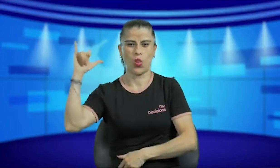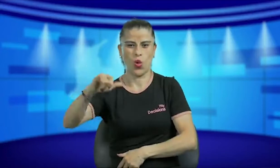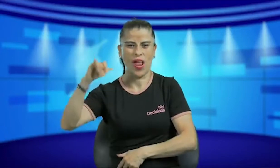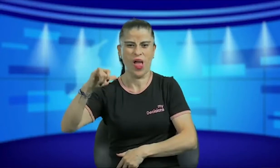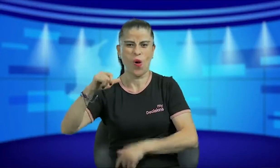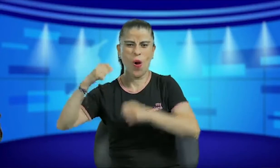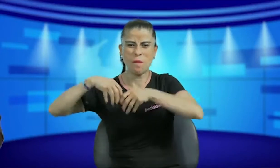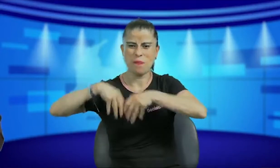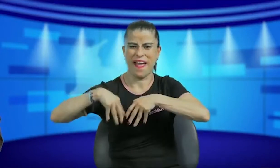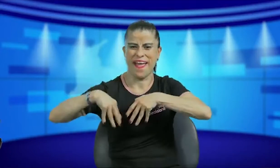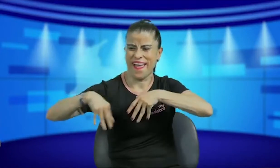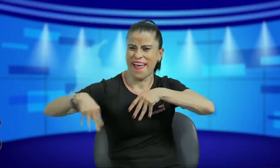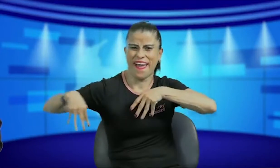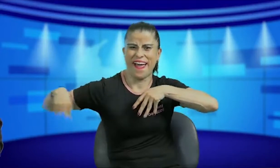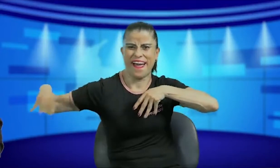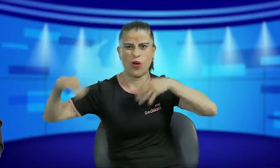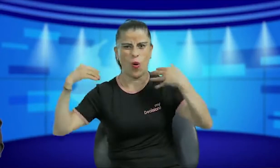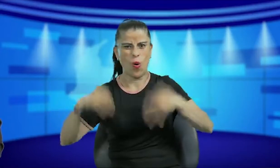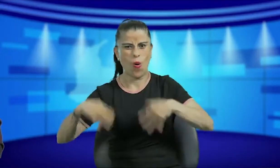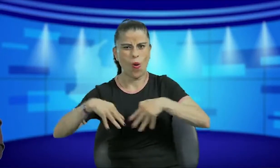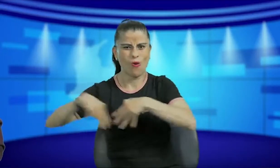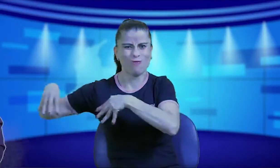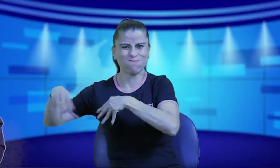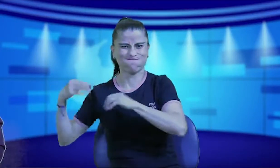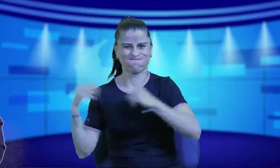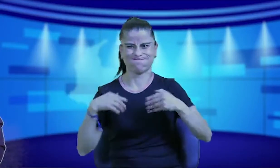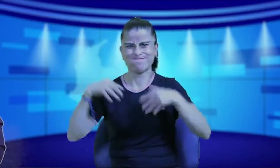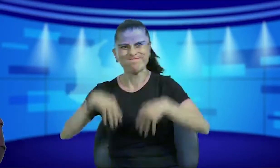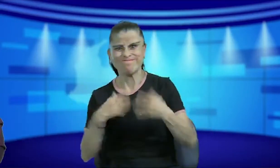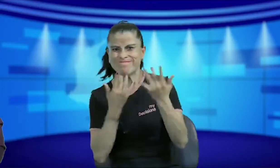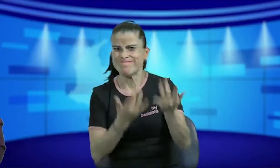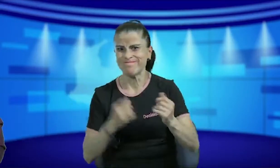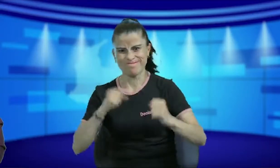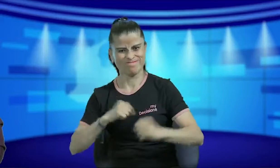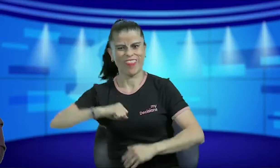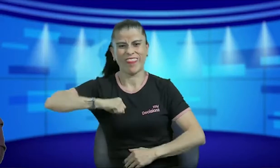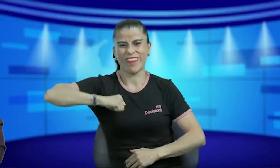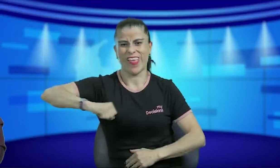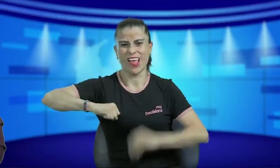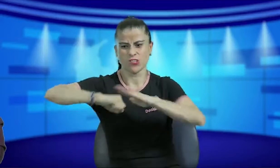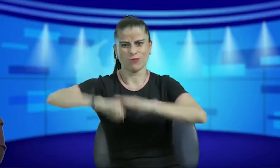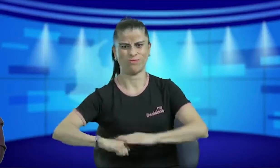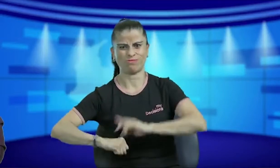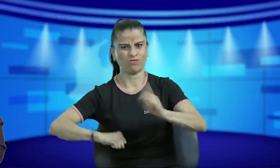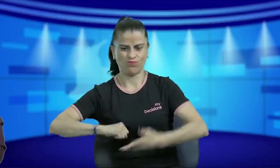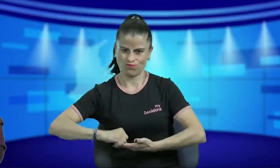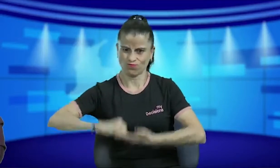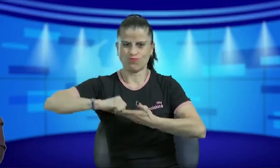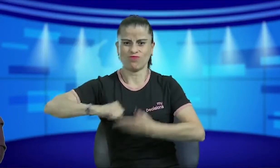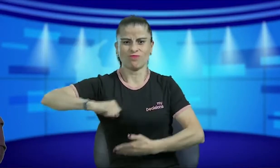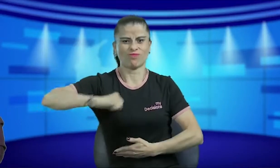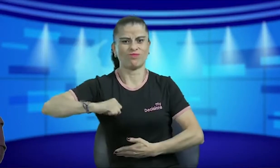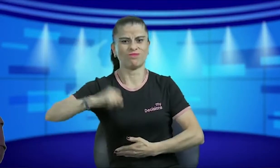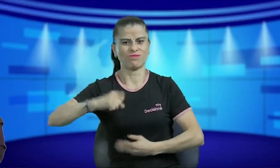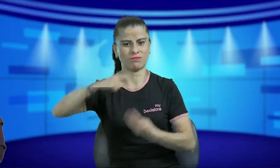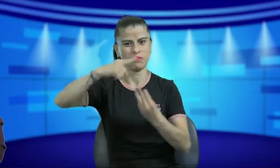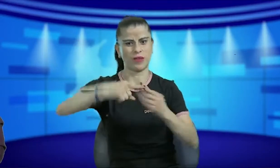cerca a la Avenida El Dorado fue bastante, bastante amplio estuvimos esperando porque estamos exigiendo también nuestro